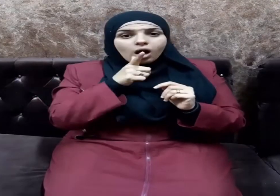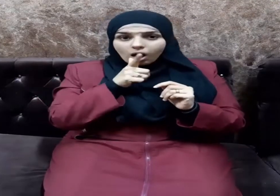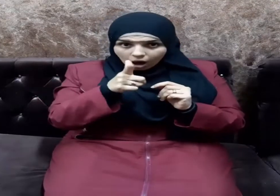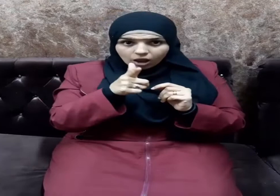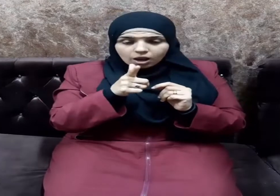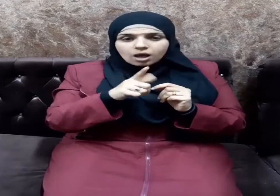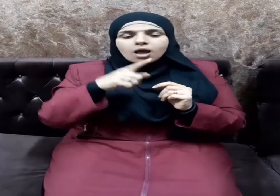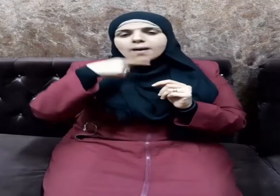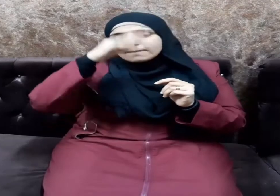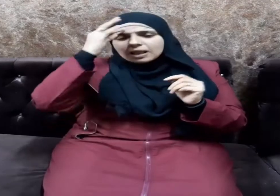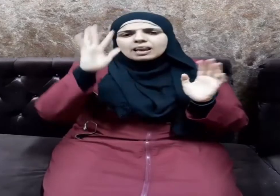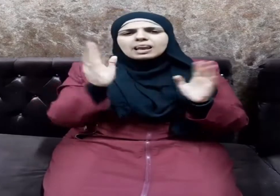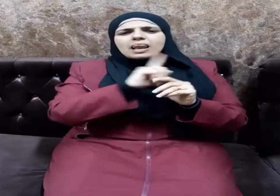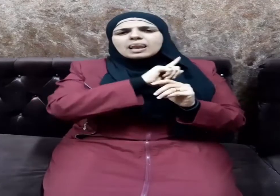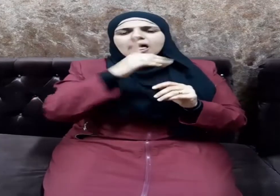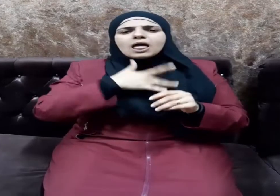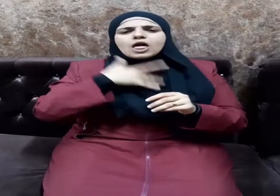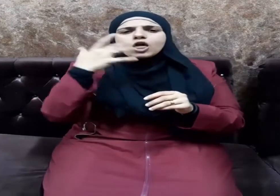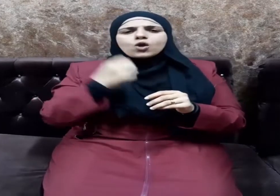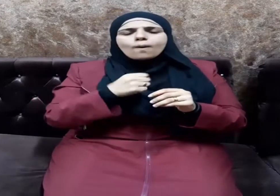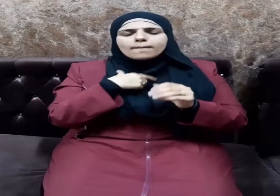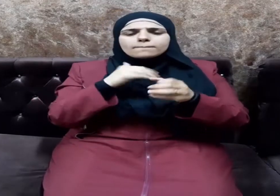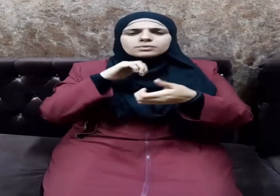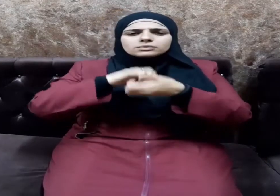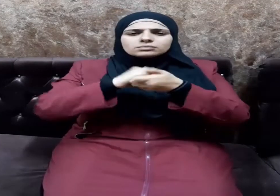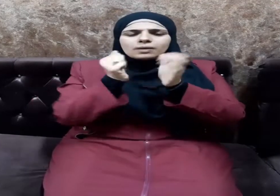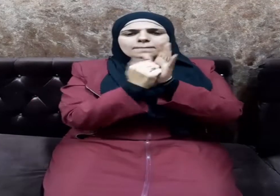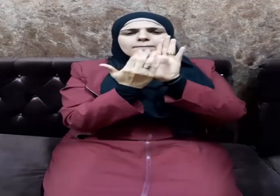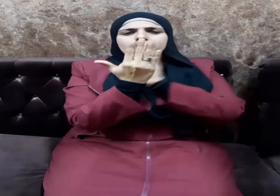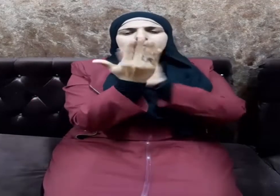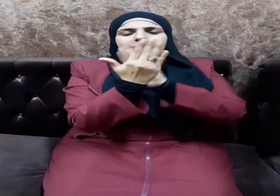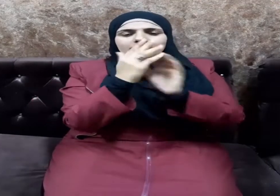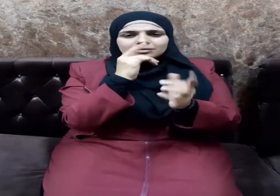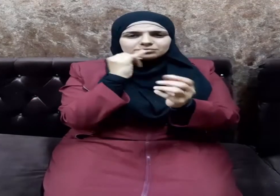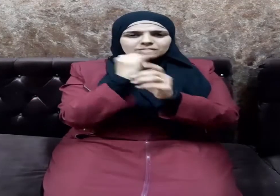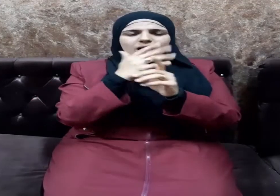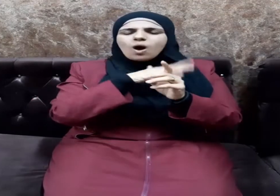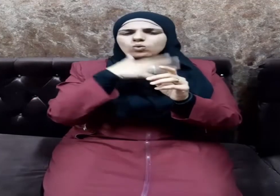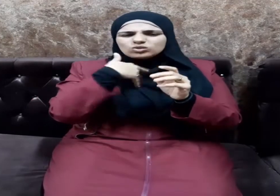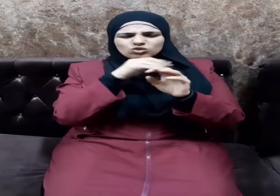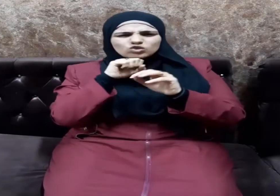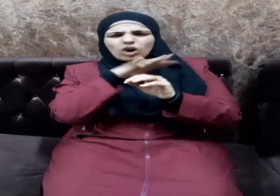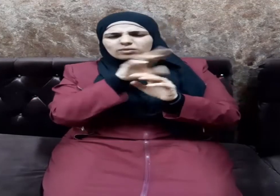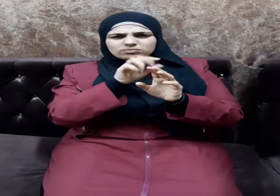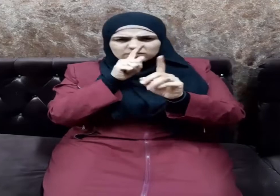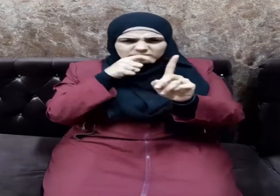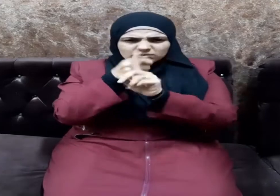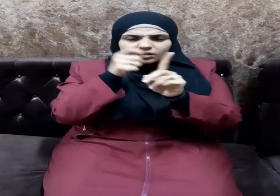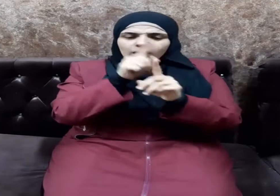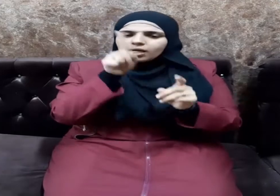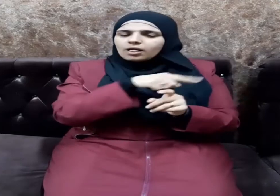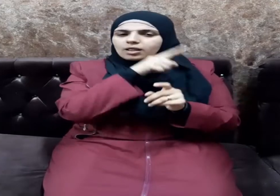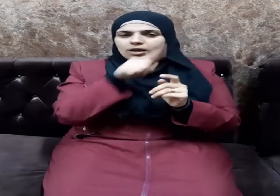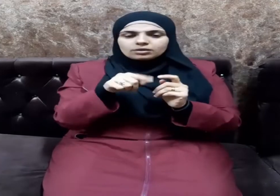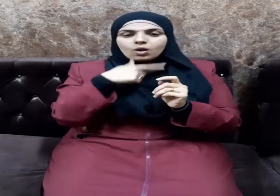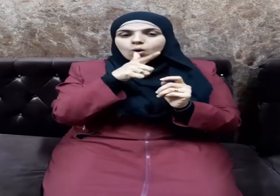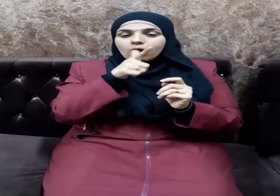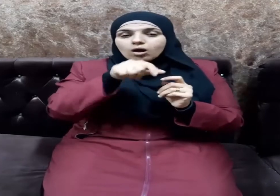الذي لا يؤمن جاره بوائقه أي شروره وقال صلى الله عليه